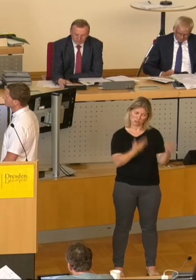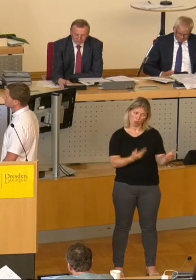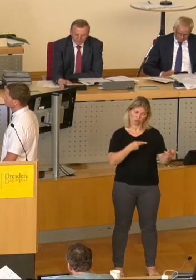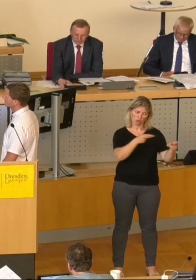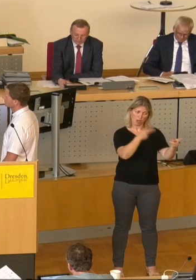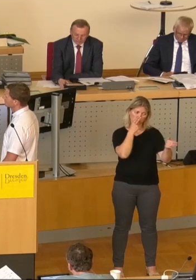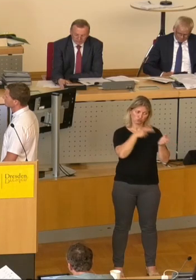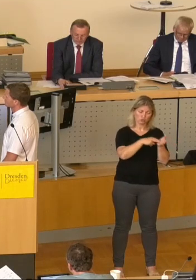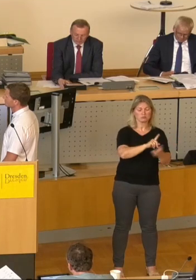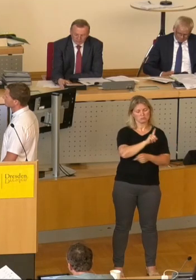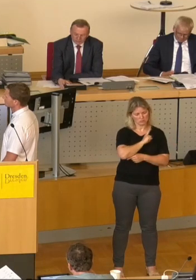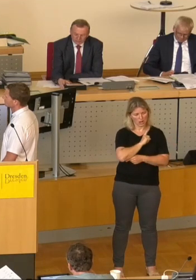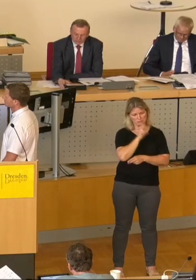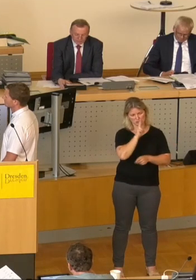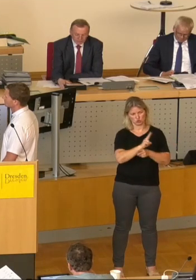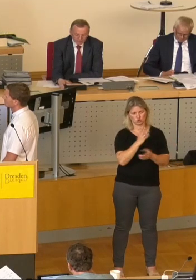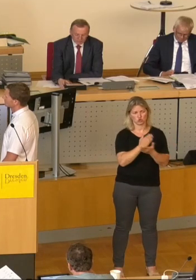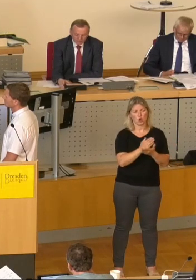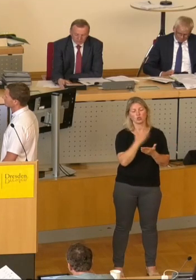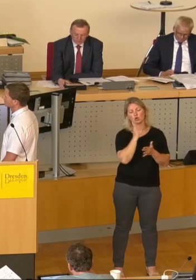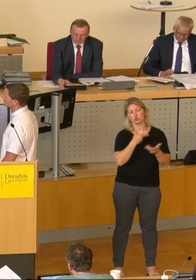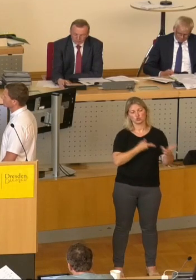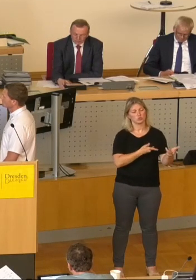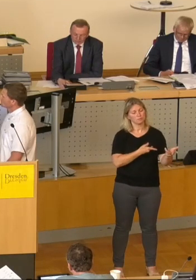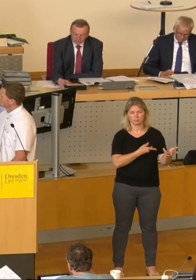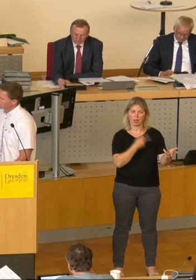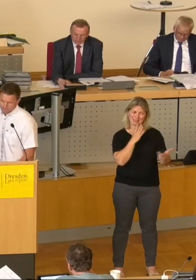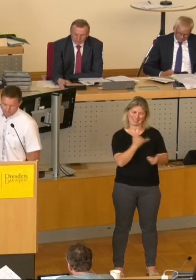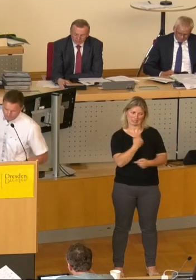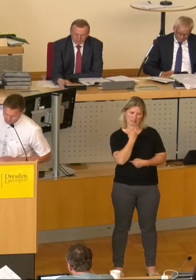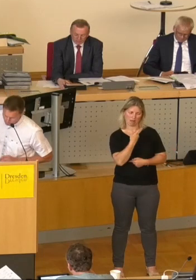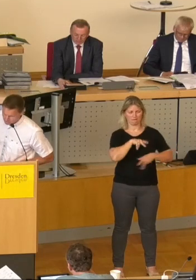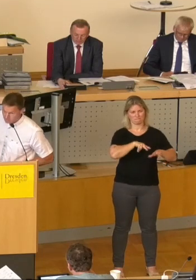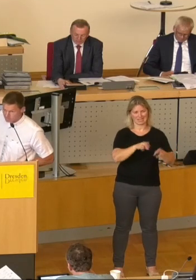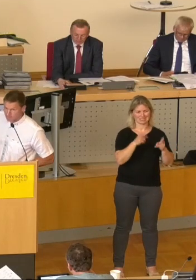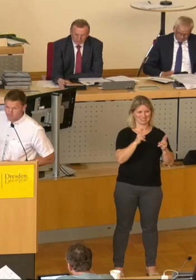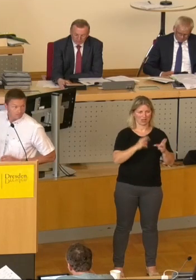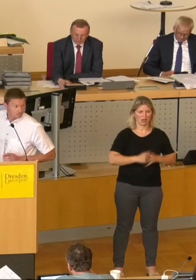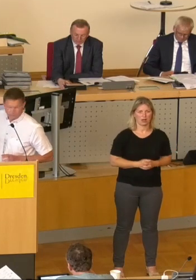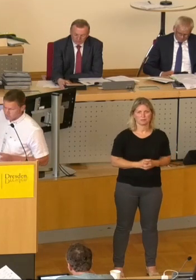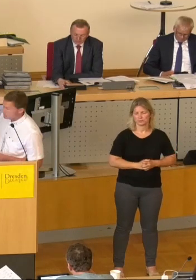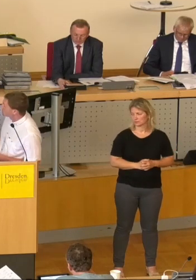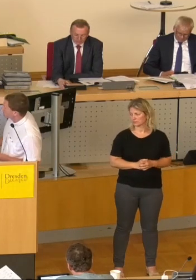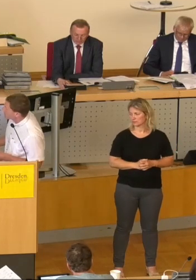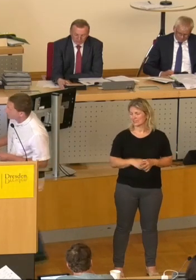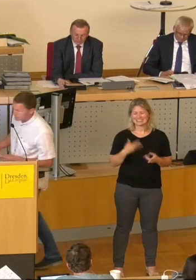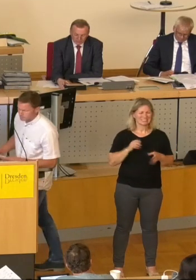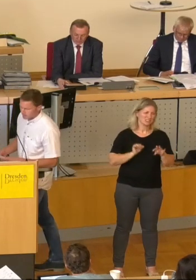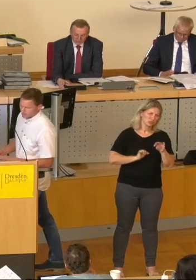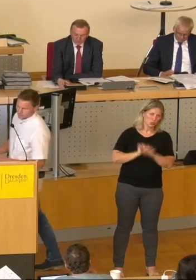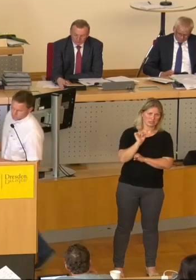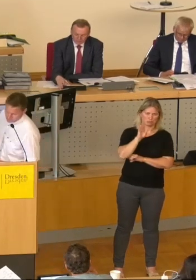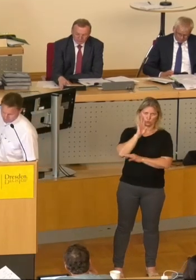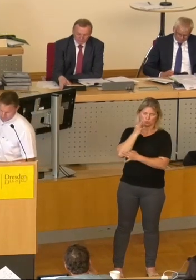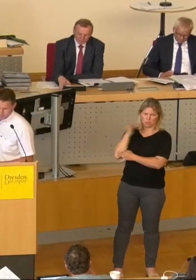selber und lassen Sie nicht verkommen, sondern halten Sie verkehrssicher. Ja, da muss ich jetzt trotzdem nochmal nachfragen.